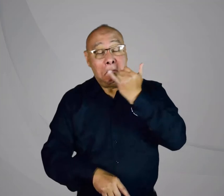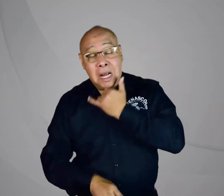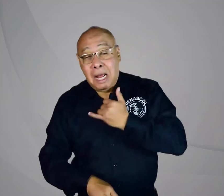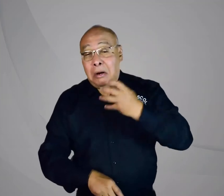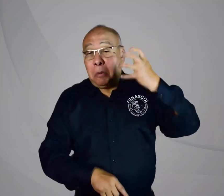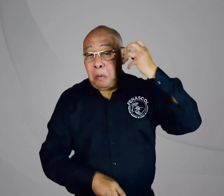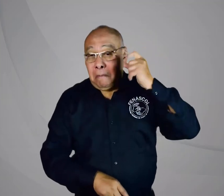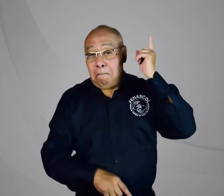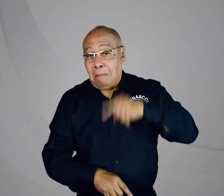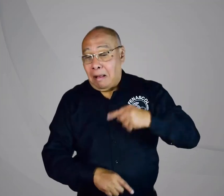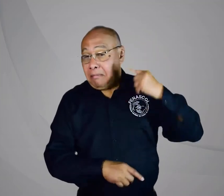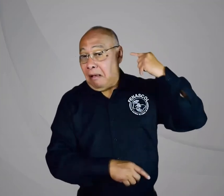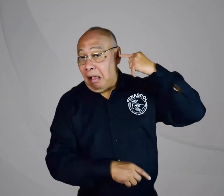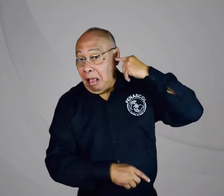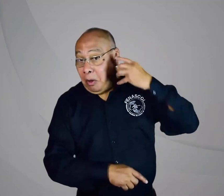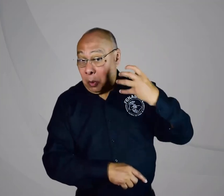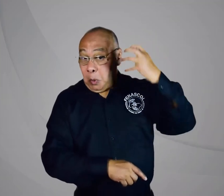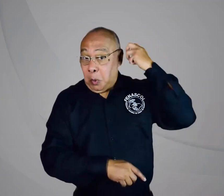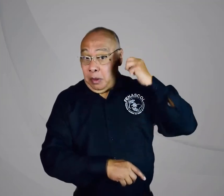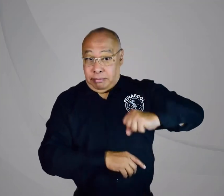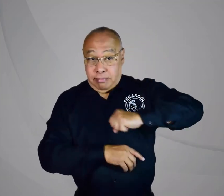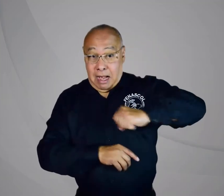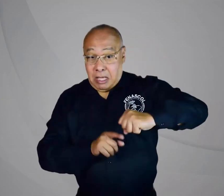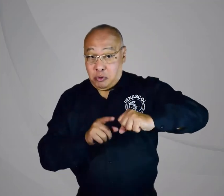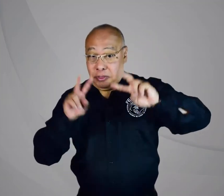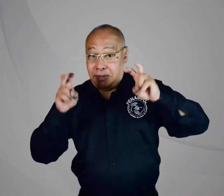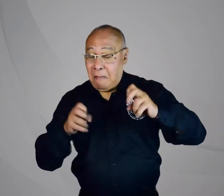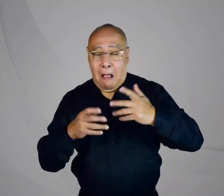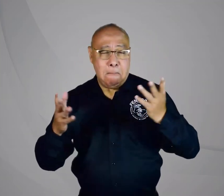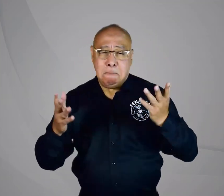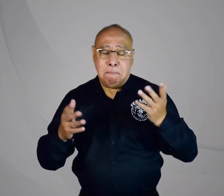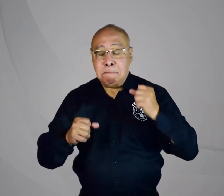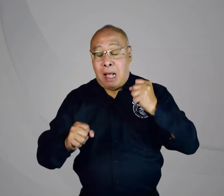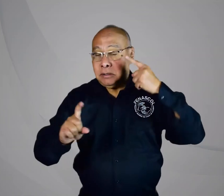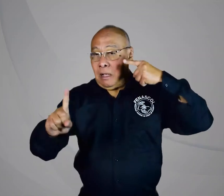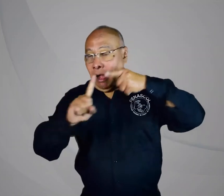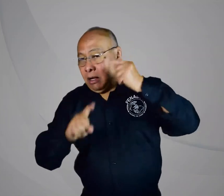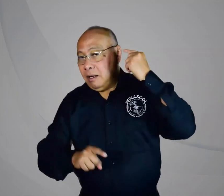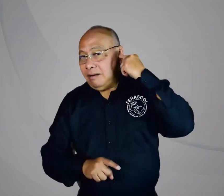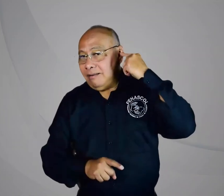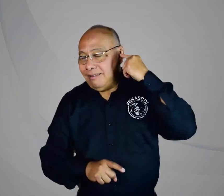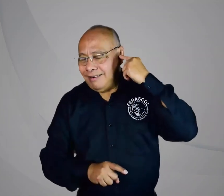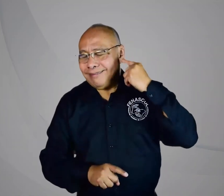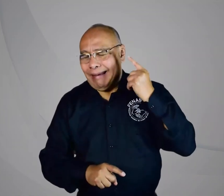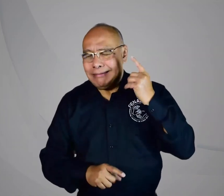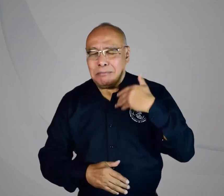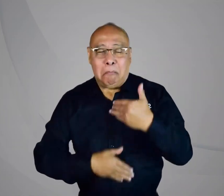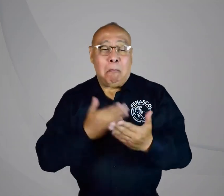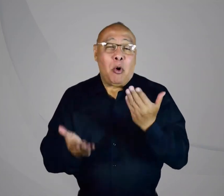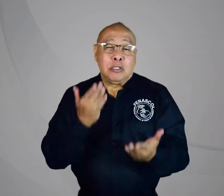supuesto, dio su respuesta, tal vez centrado en el enfoque clínico y no al tema de derechos, sino más bien en la deficiencia